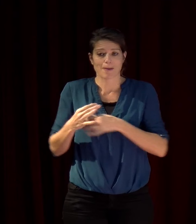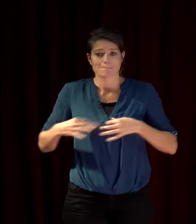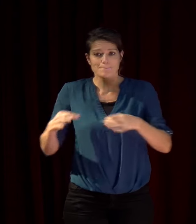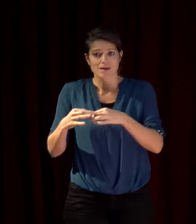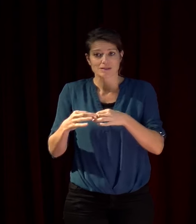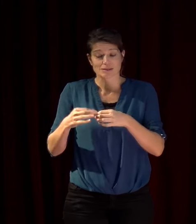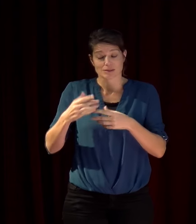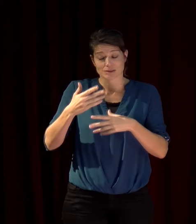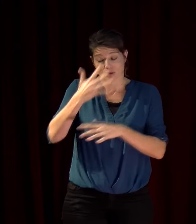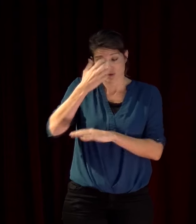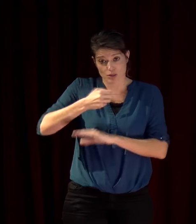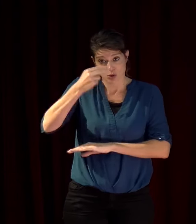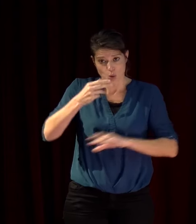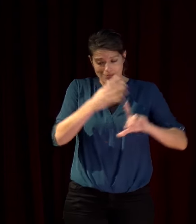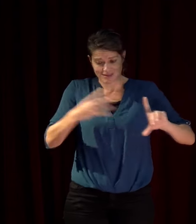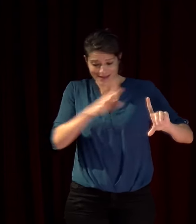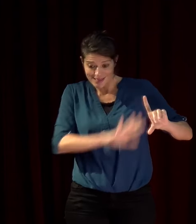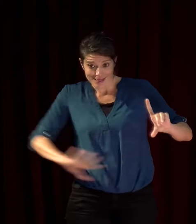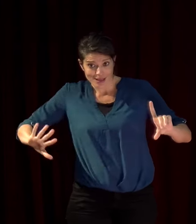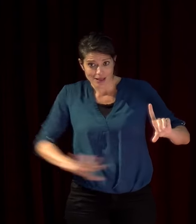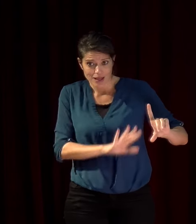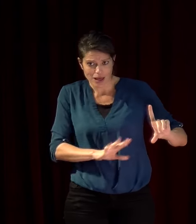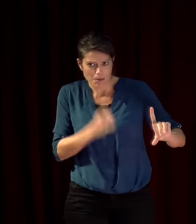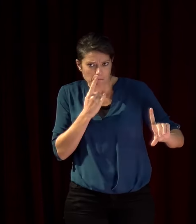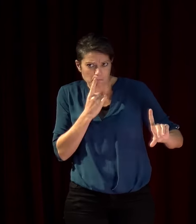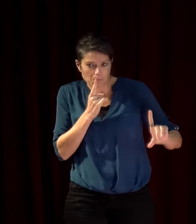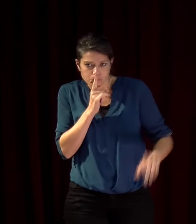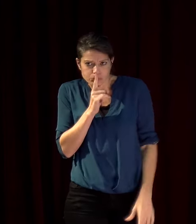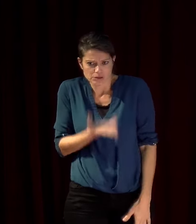méditerranée est-ce un oubli ou est-ce volontaire